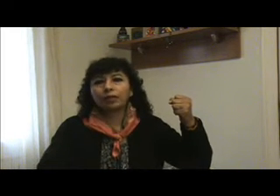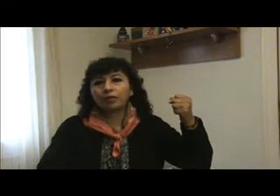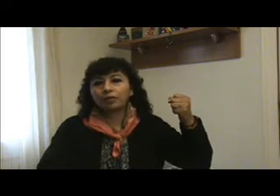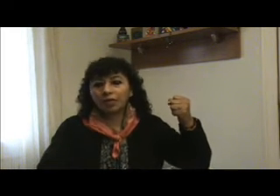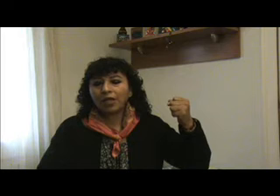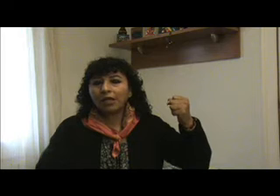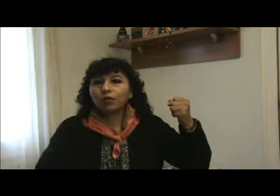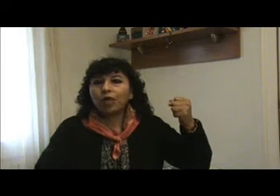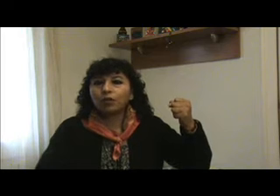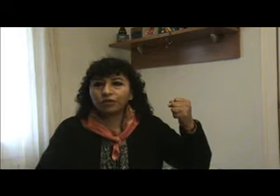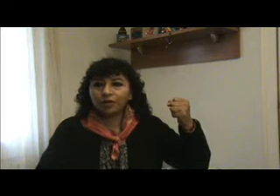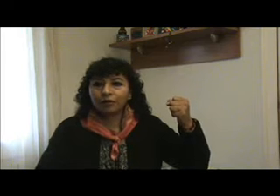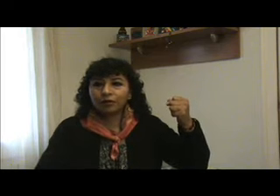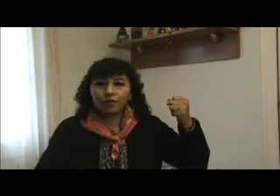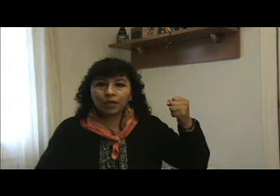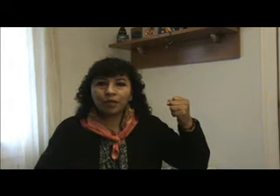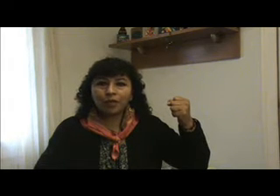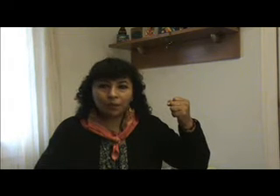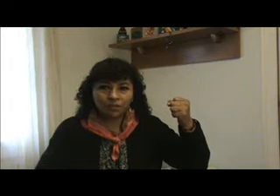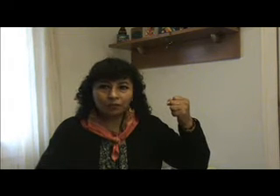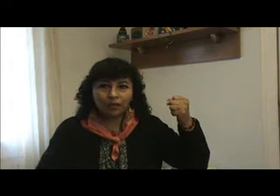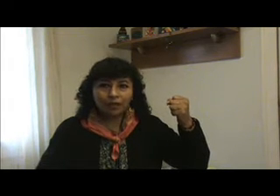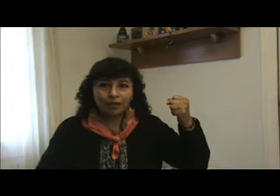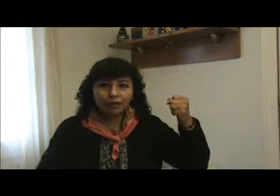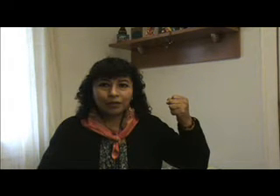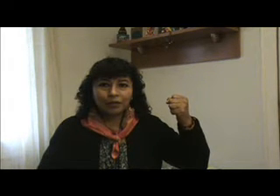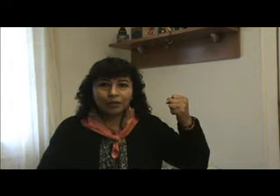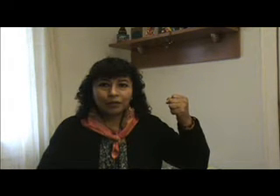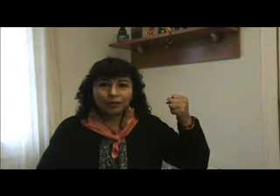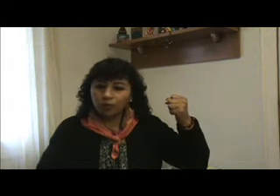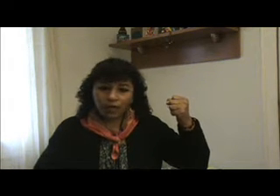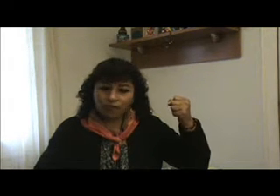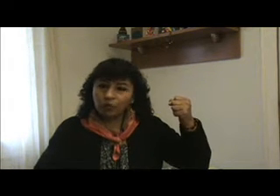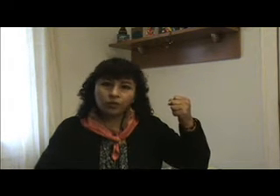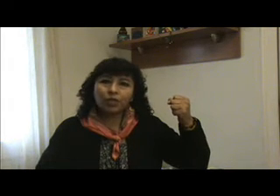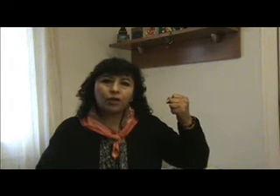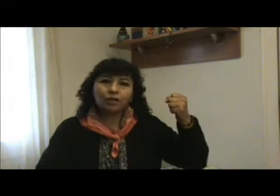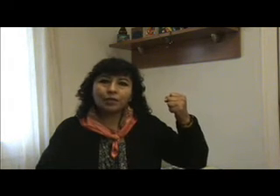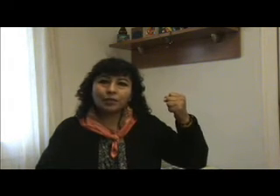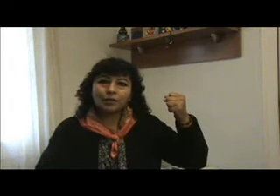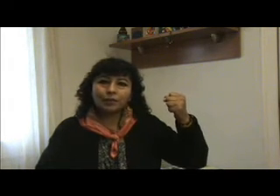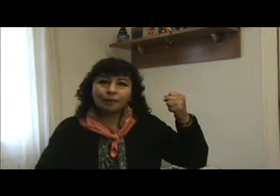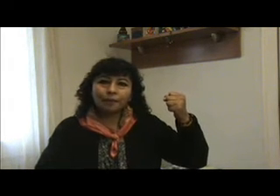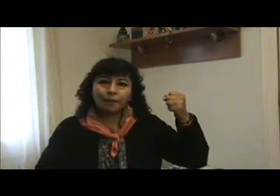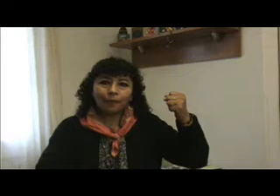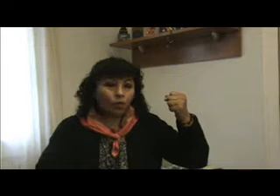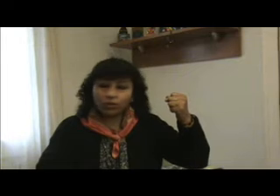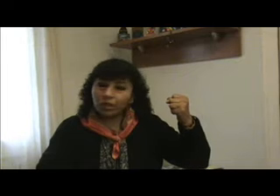compañeros en una lucha totalmente pacífica. Nunca hemos usado armas, no